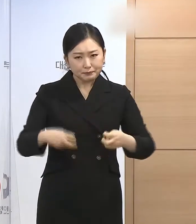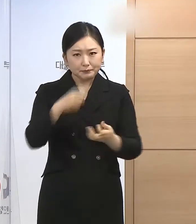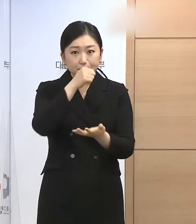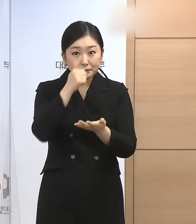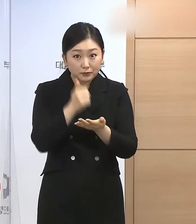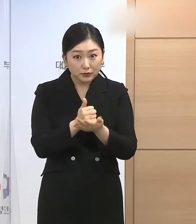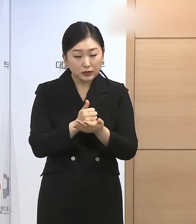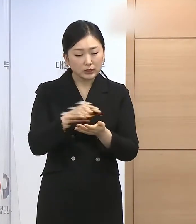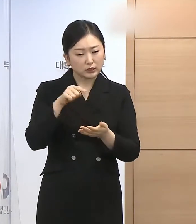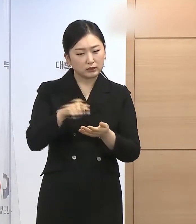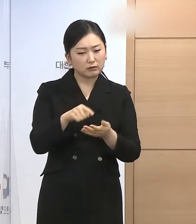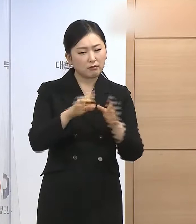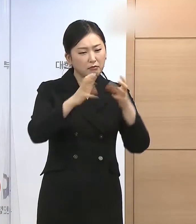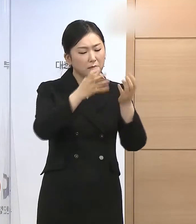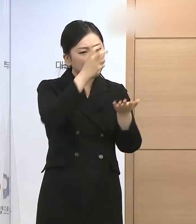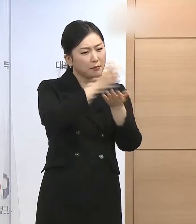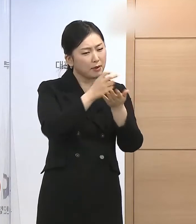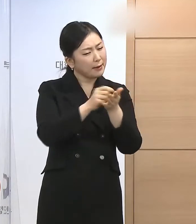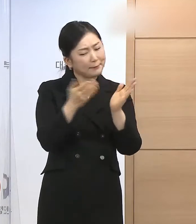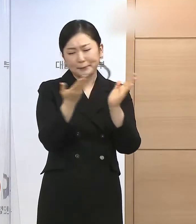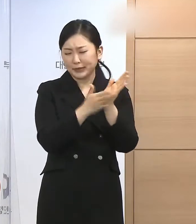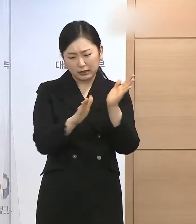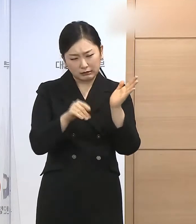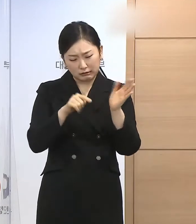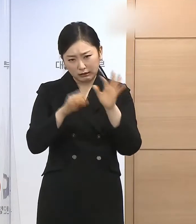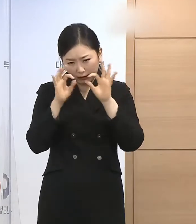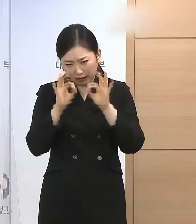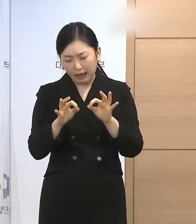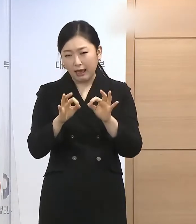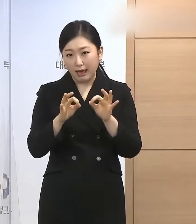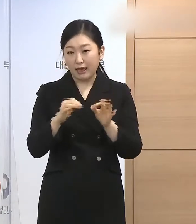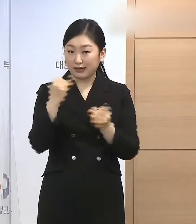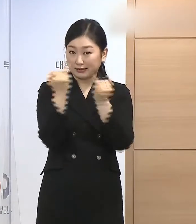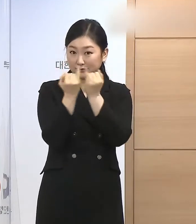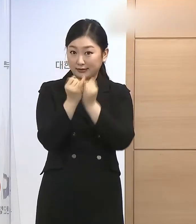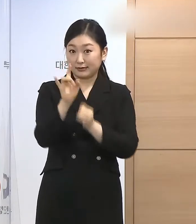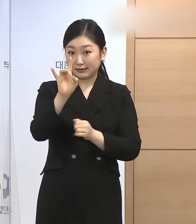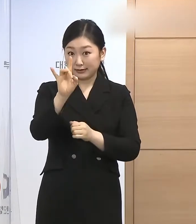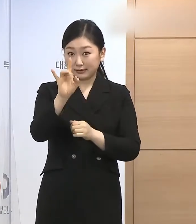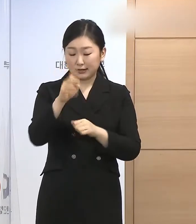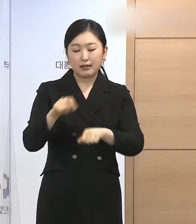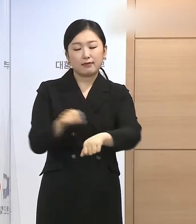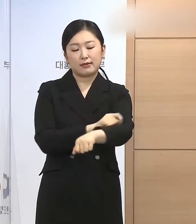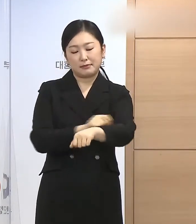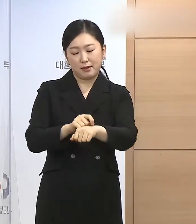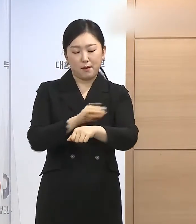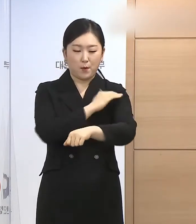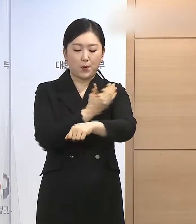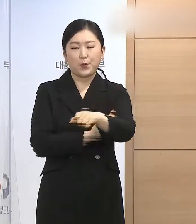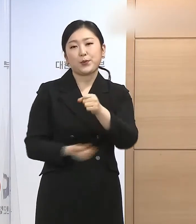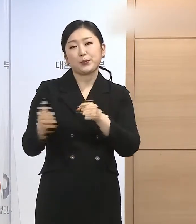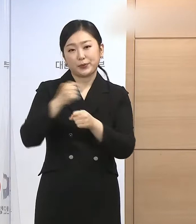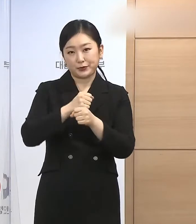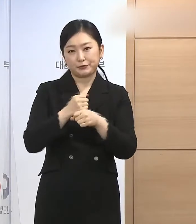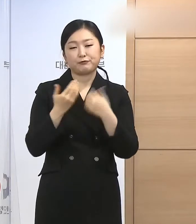헌법 불합치 결정 취지에 부합하고 참작할 사정이 있는 여성 1명을 특별 복권합니다.